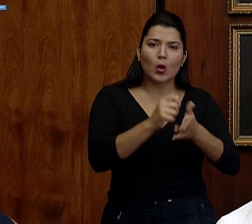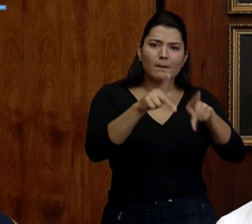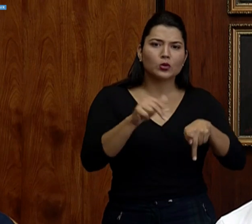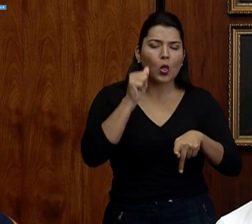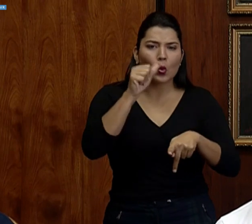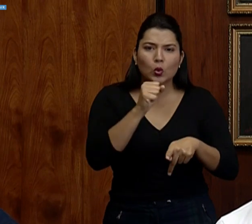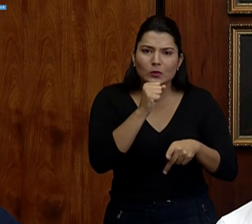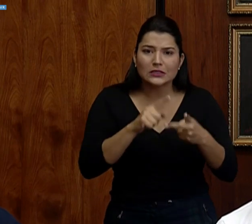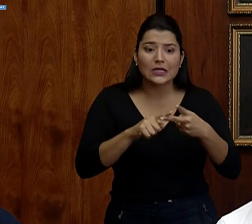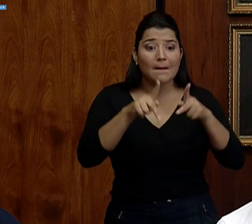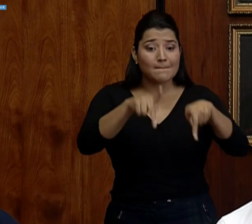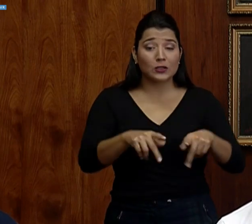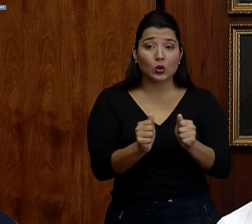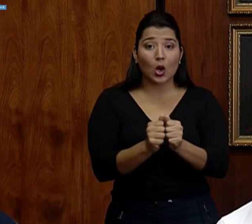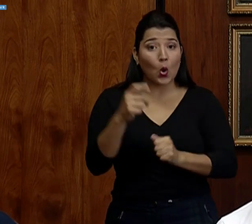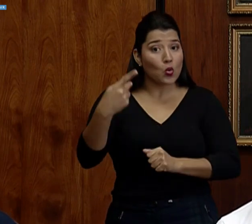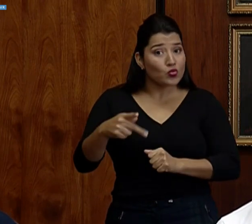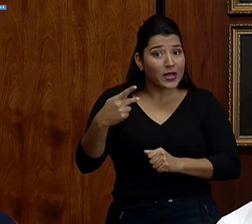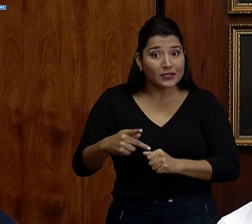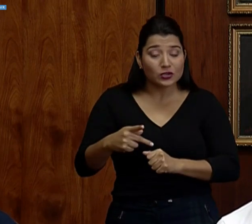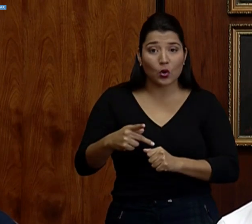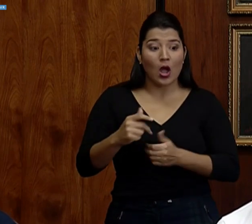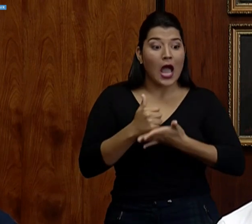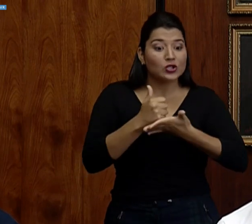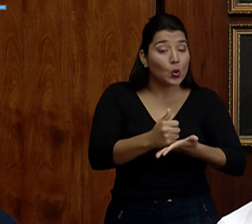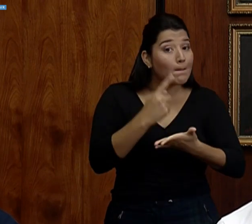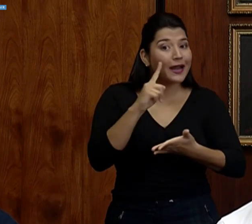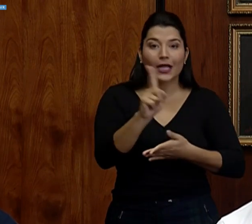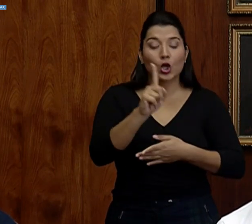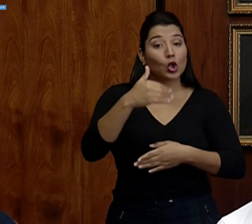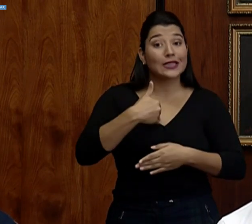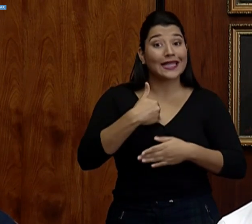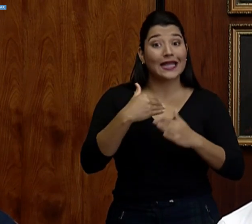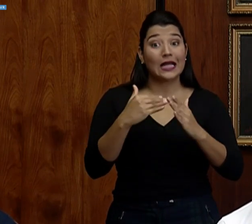de riesgo que no tengan que salir de sus casas para que tengan los insumos necesarios.